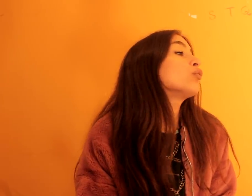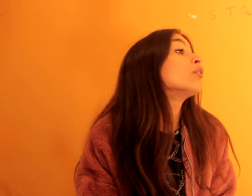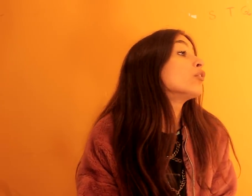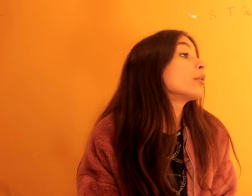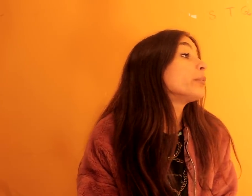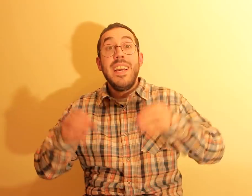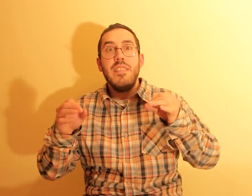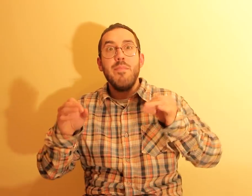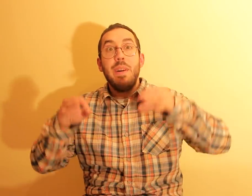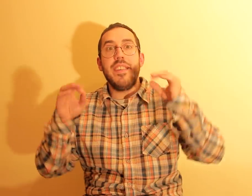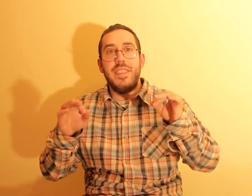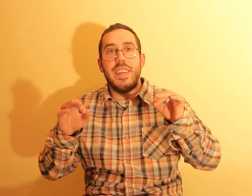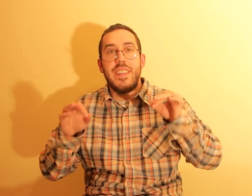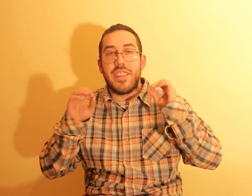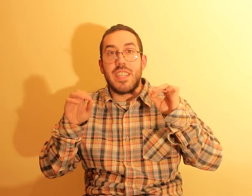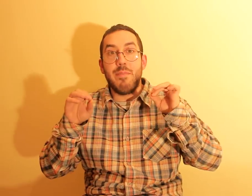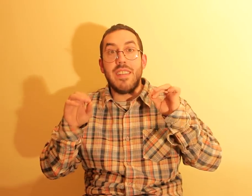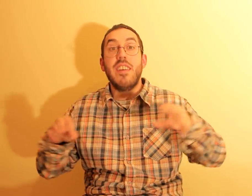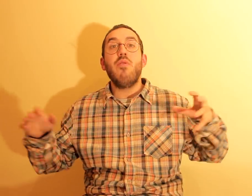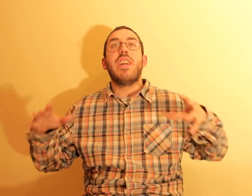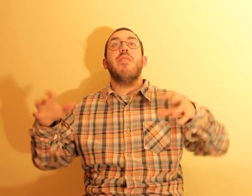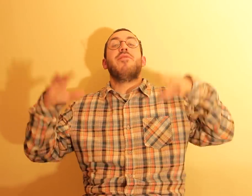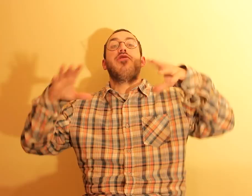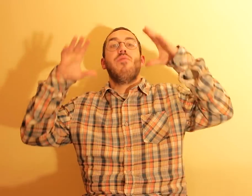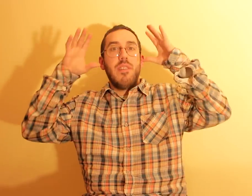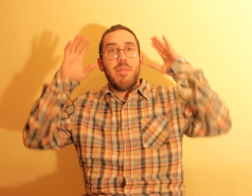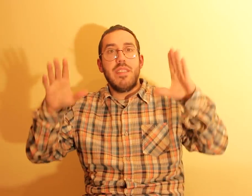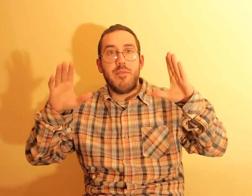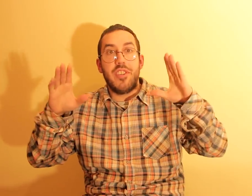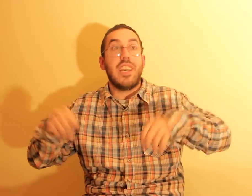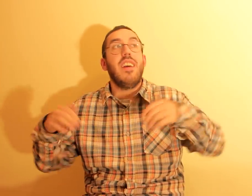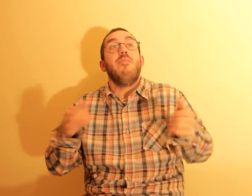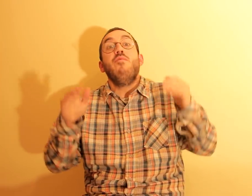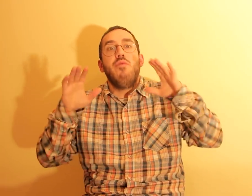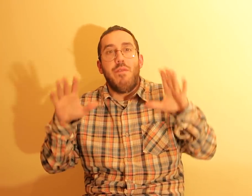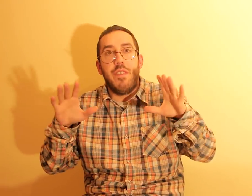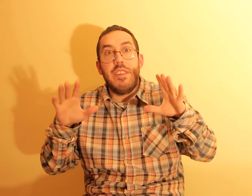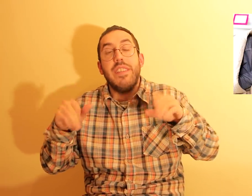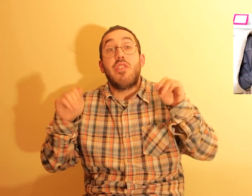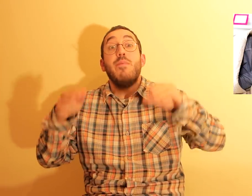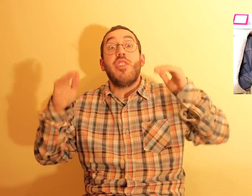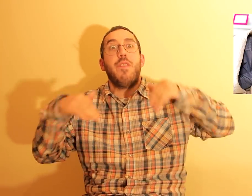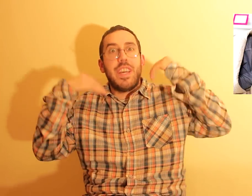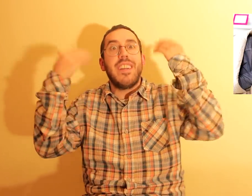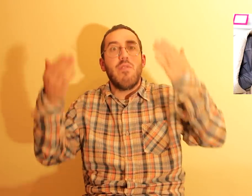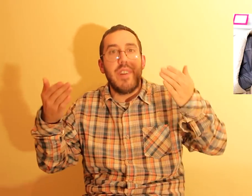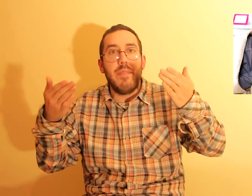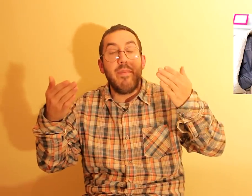por favor. Então, para a dica desta semana, eu quero que vocês cuidem bem, de vocês, que anda aí muito frio, então, se vocês ficarem com gripe,